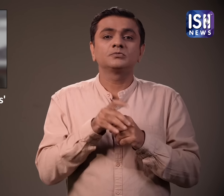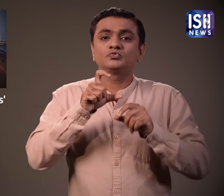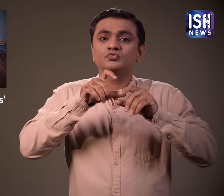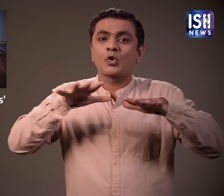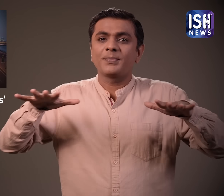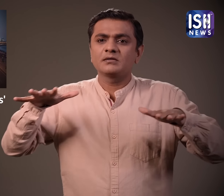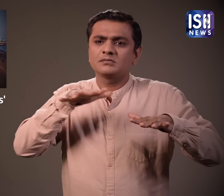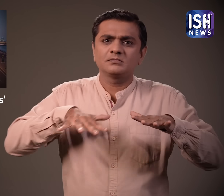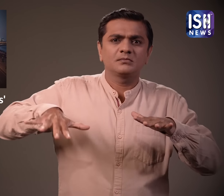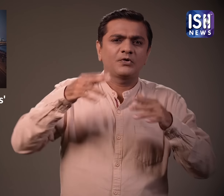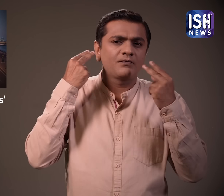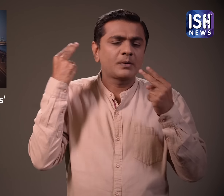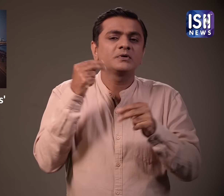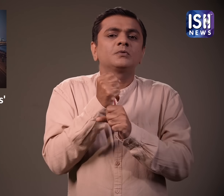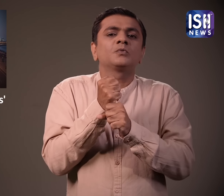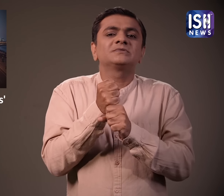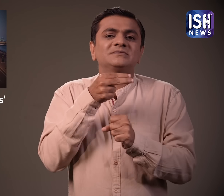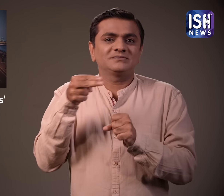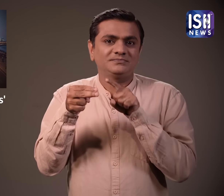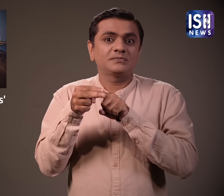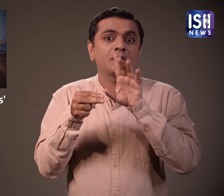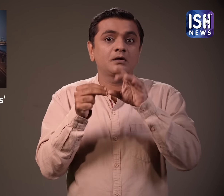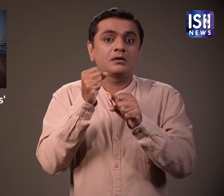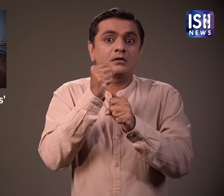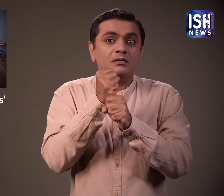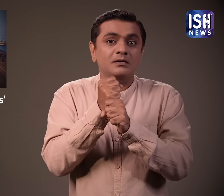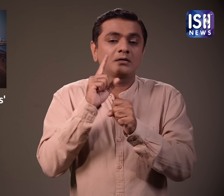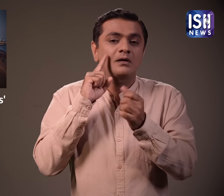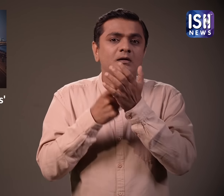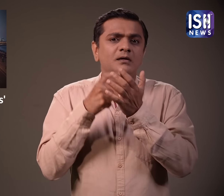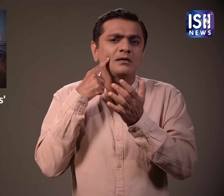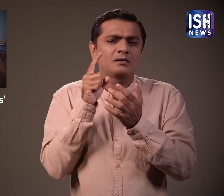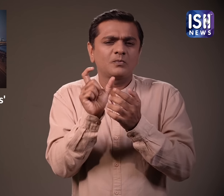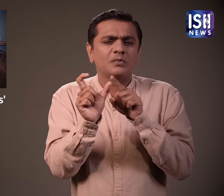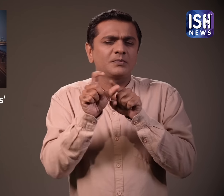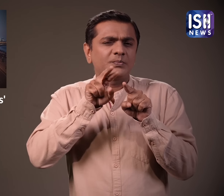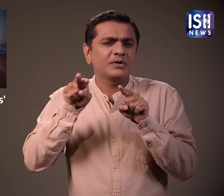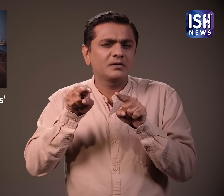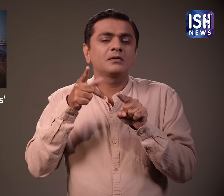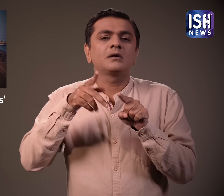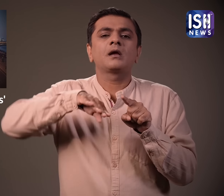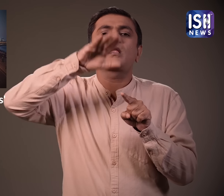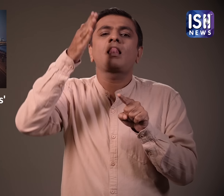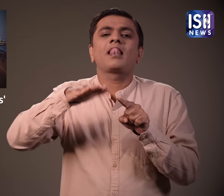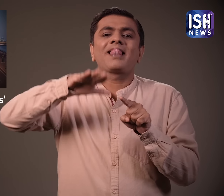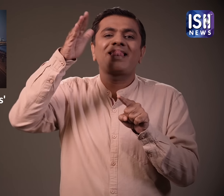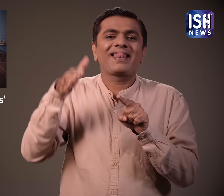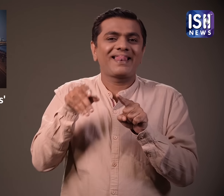प्रसिद्ध गिरगाओं चोपाटी शेत्र के नाम पर रखा गया है। क्योंकि गीरी का अर्थ पहाडी है क्योंकि ये मलाबार हिल के